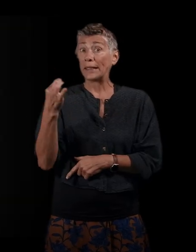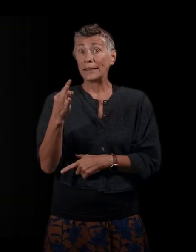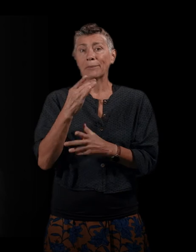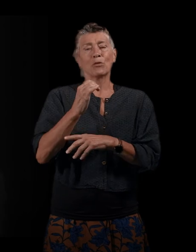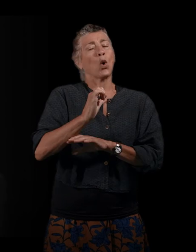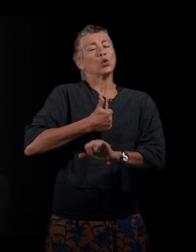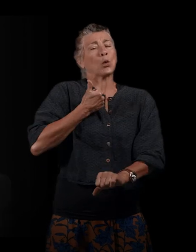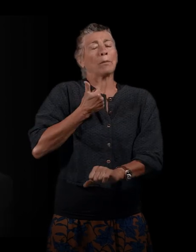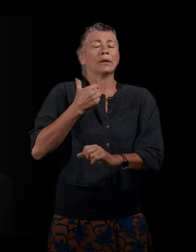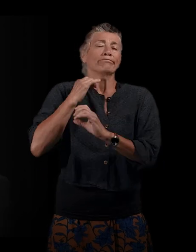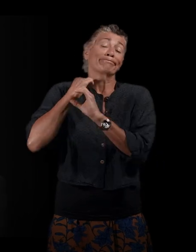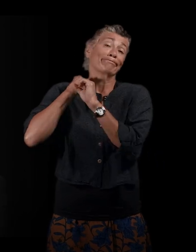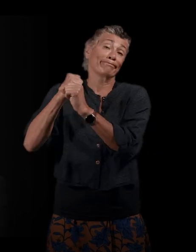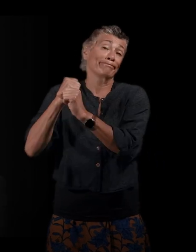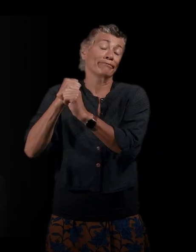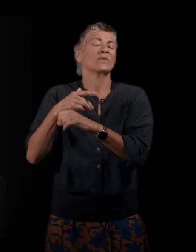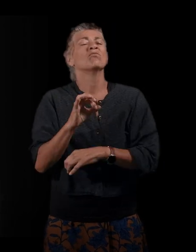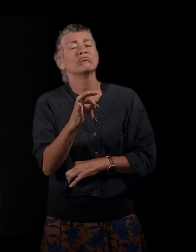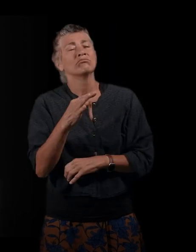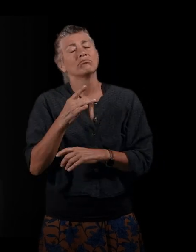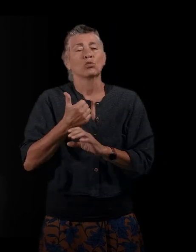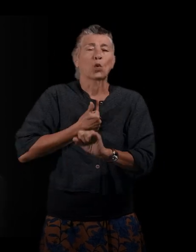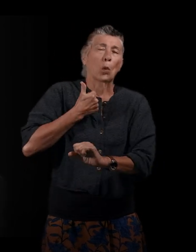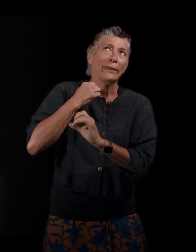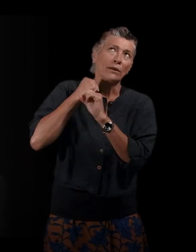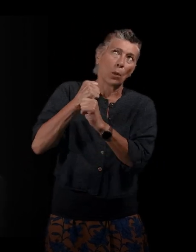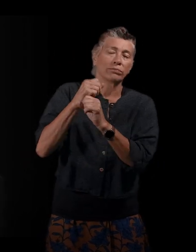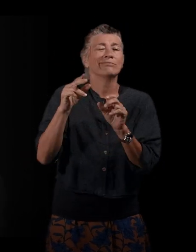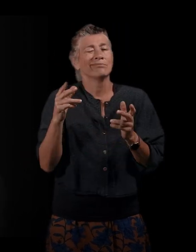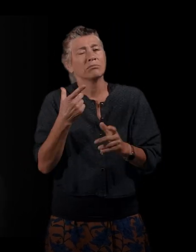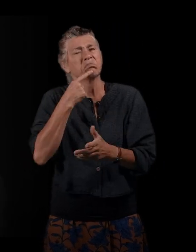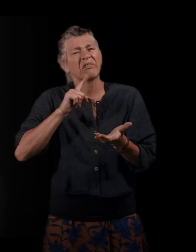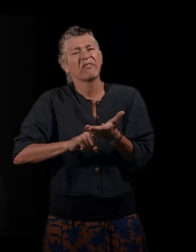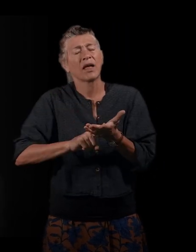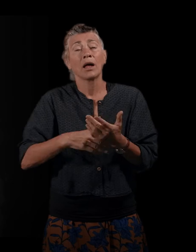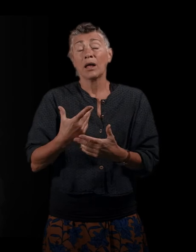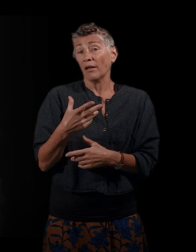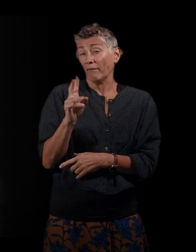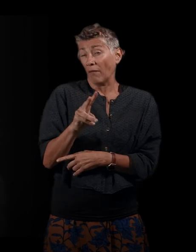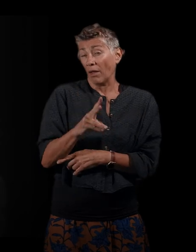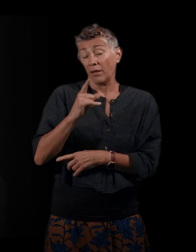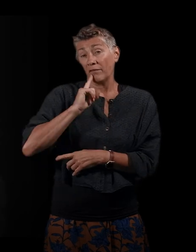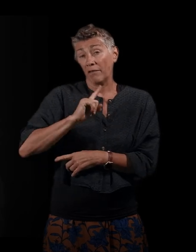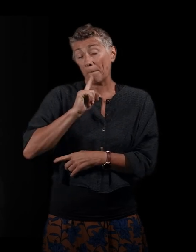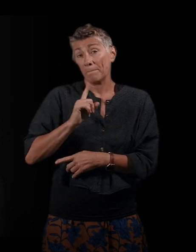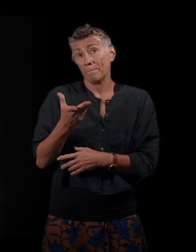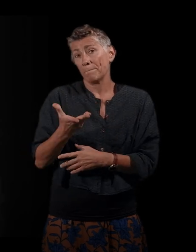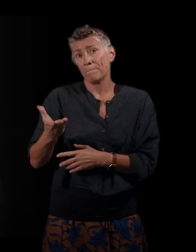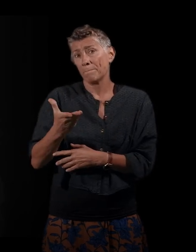autonomie en tension, autonomie sous contrainte. L'idée, c'est que ces femmes, comme le montrent en général les travaux sur le genre, il y a des